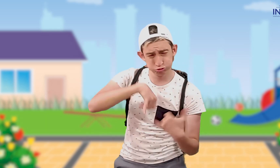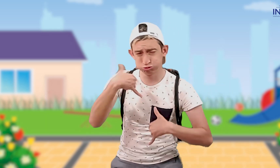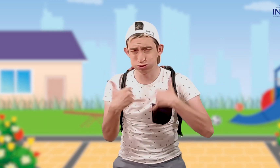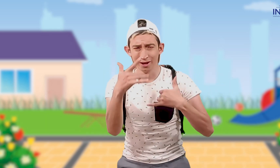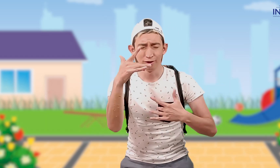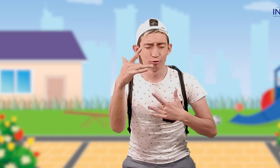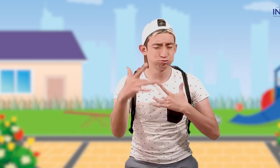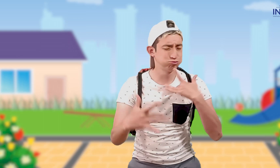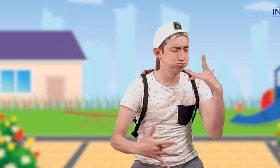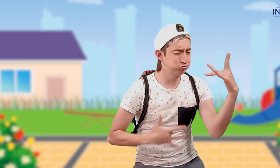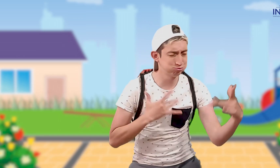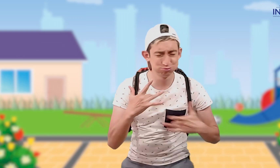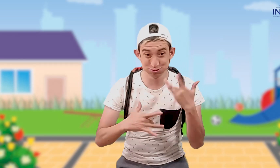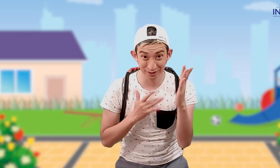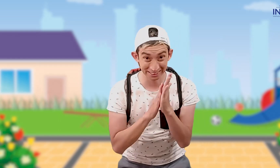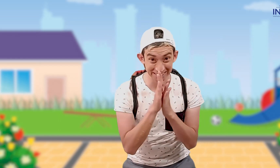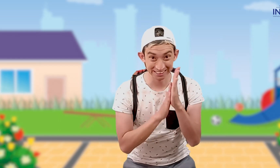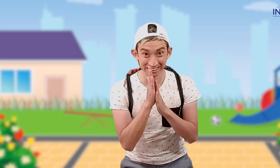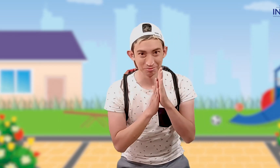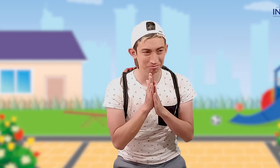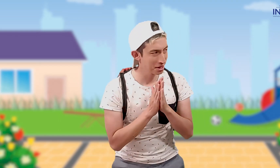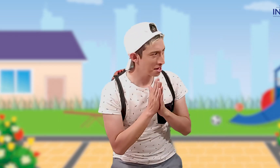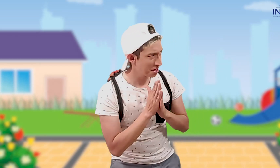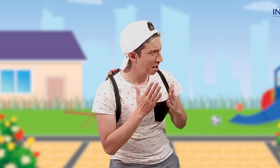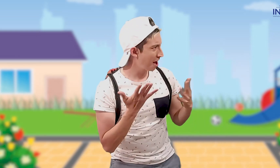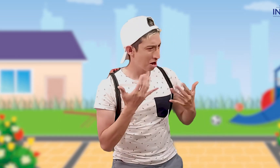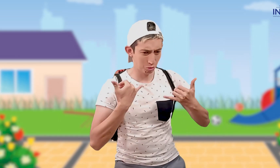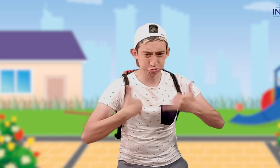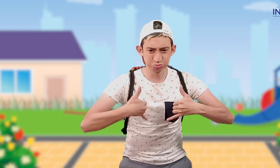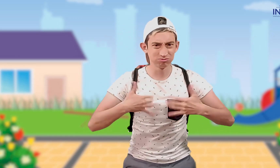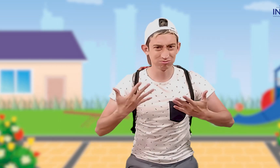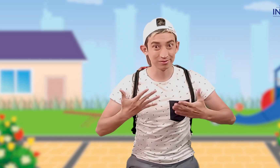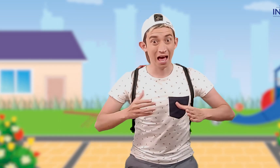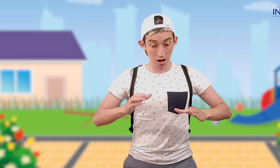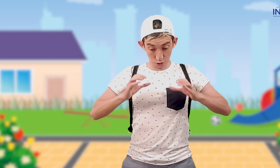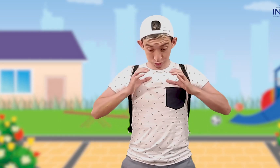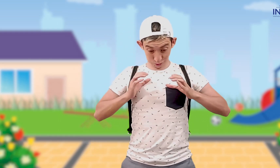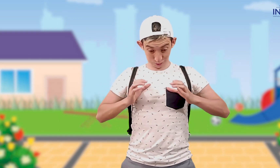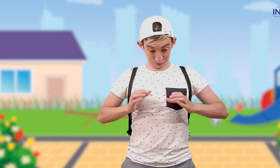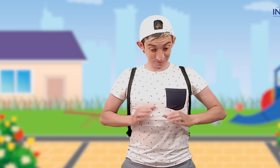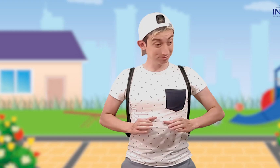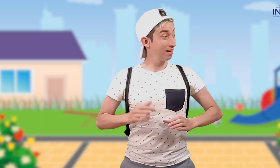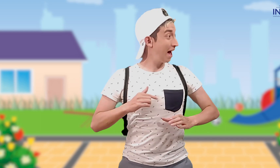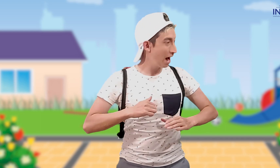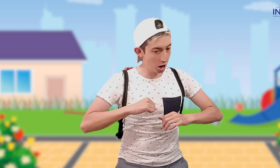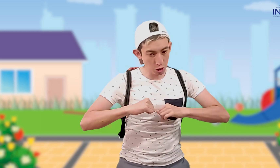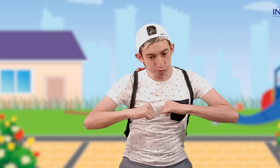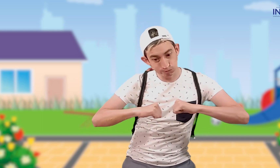nos divertiremos mucho. ¿Les gustaría? Muy bien, ¿con qué vamos a jugar? Vamos a jugar con los movimientos